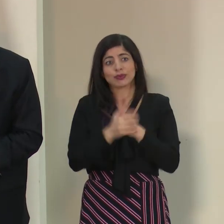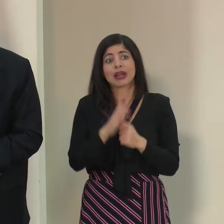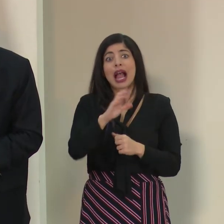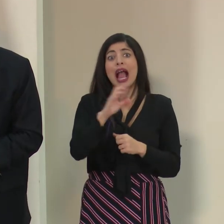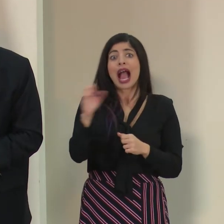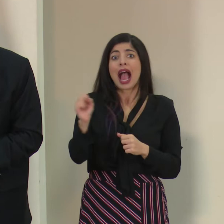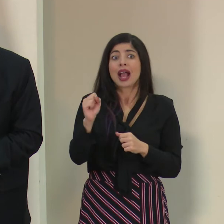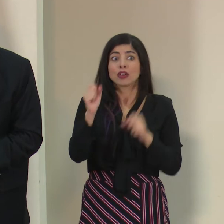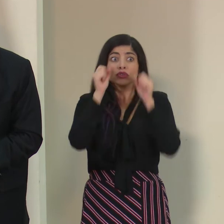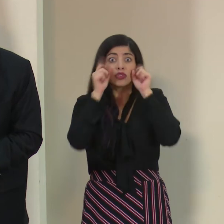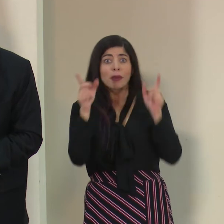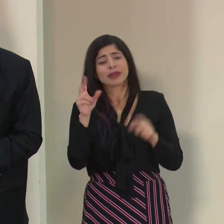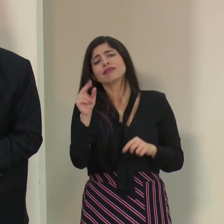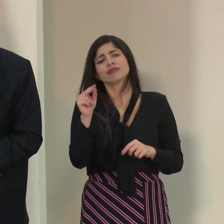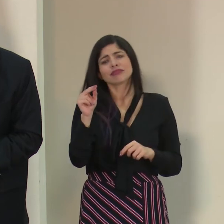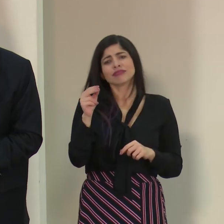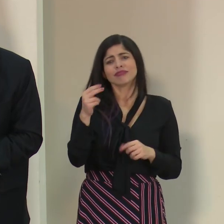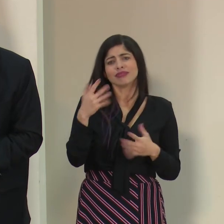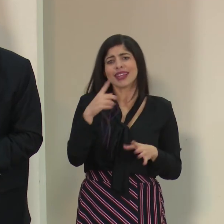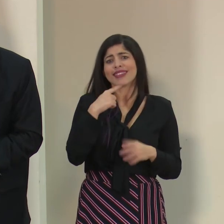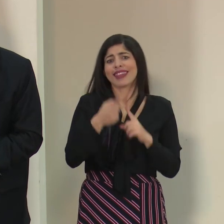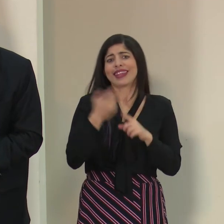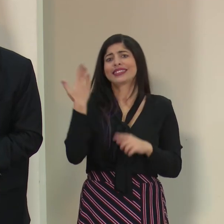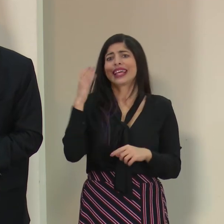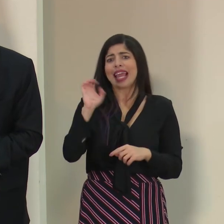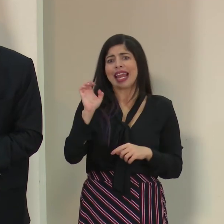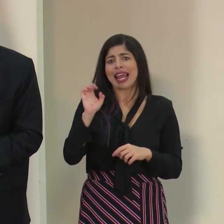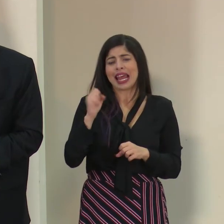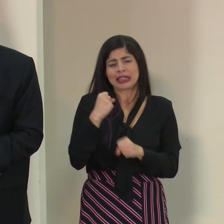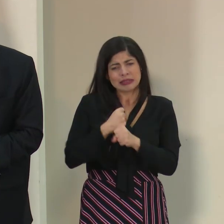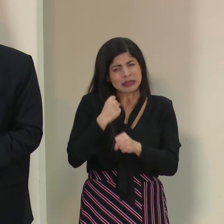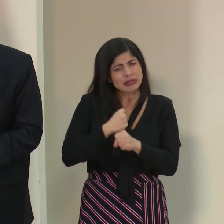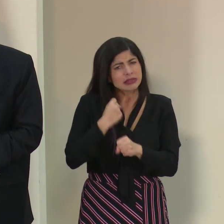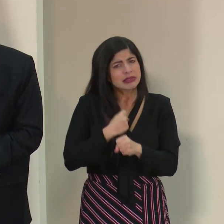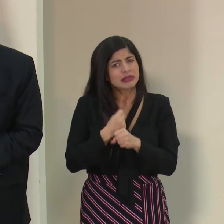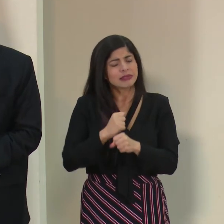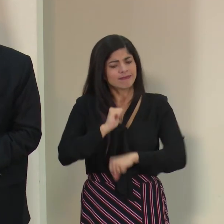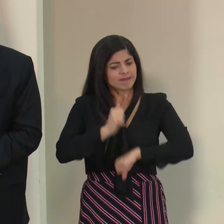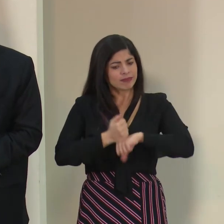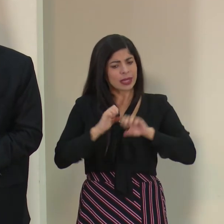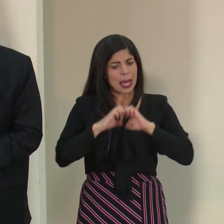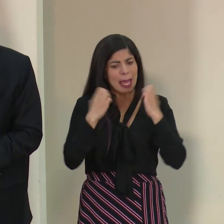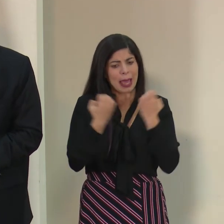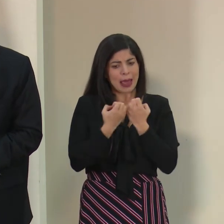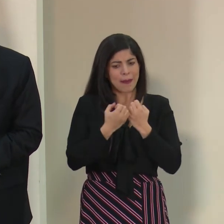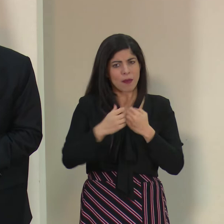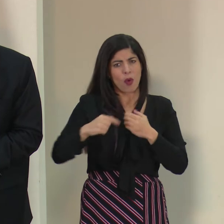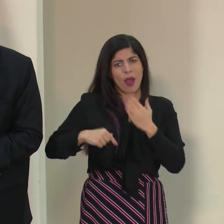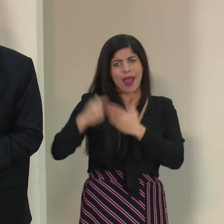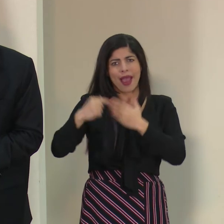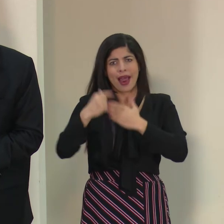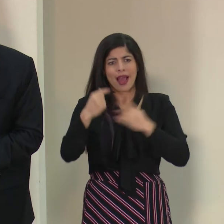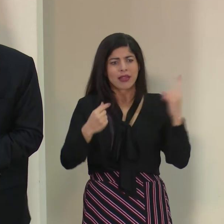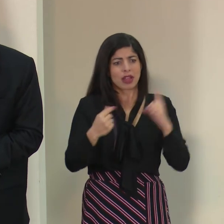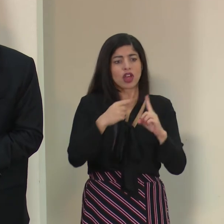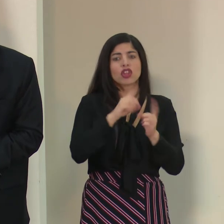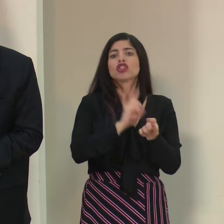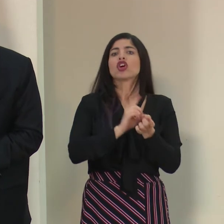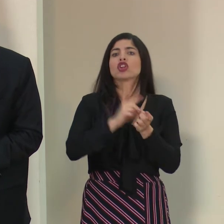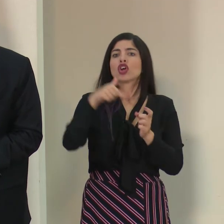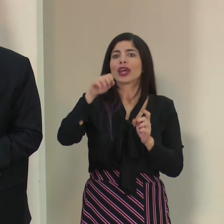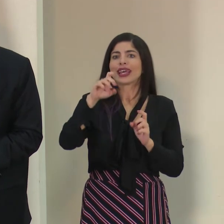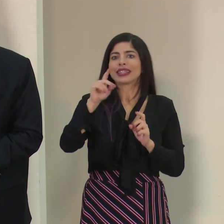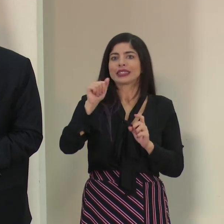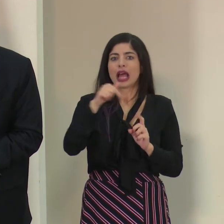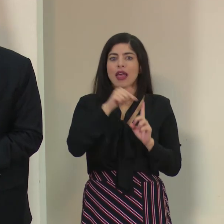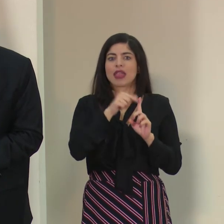tomando por sorpresa, de hecho, como les decía, desde enero estamos trabajando, se activó un equipo intergerencial liderado por el doctor Quesada, aquí presente,